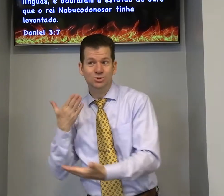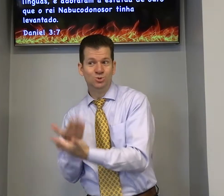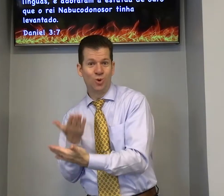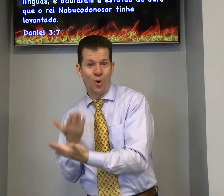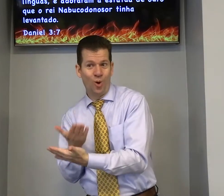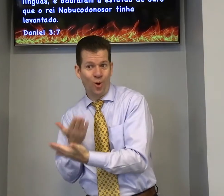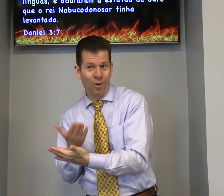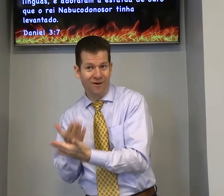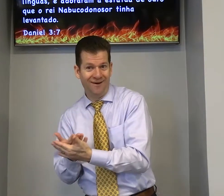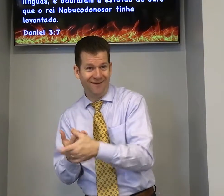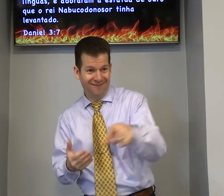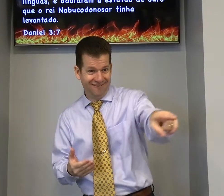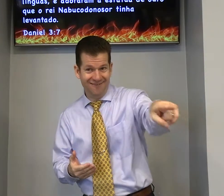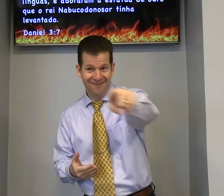juntos crianças na escola